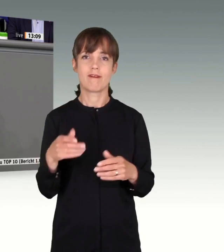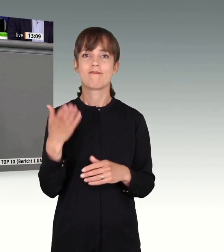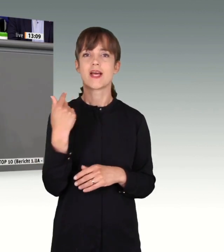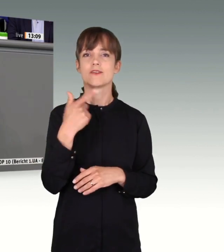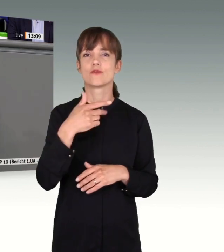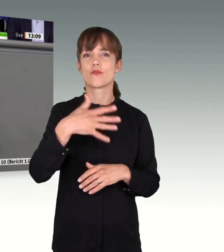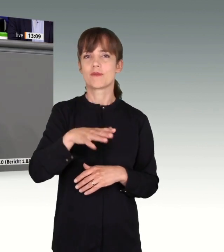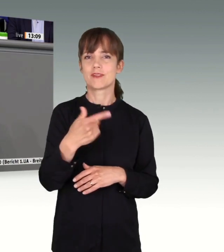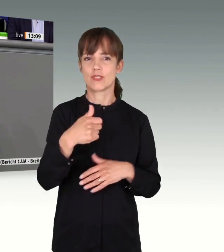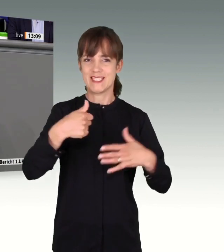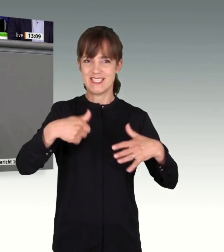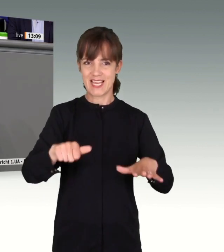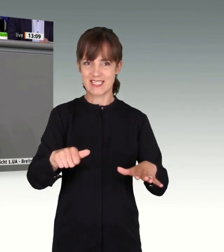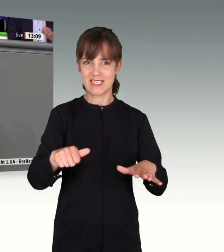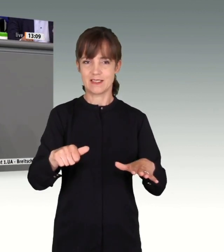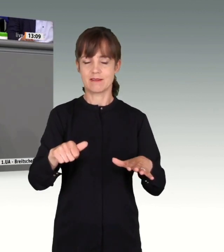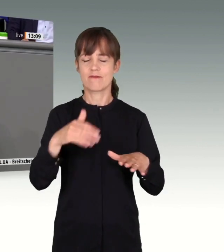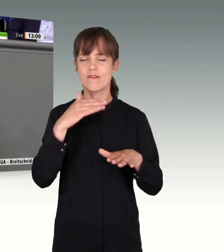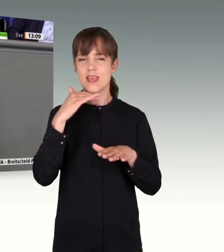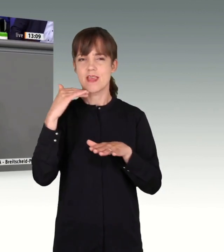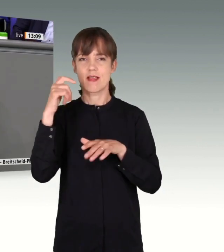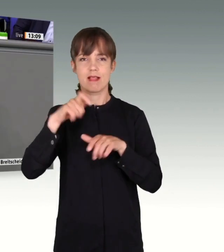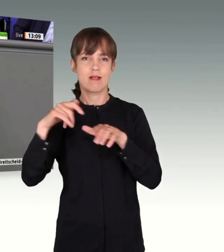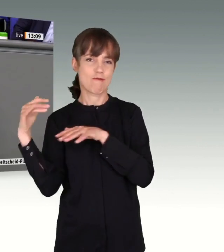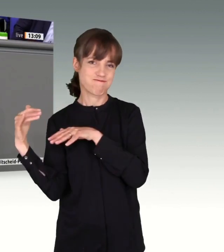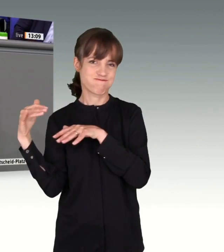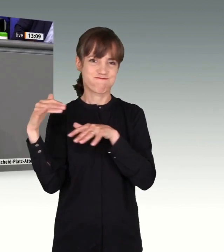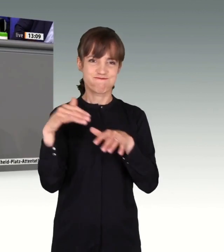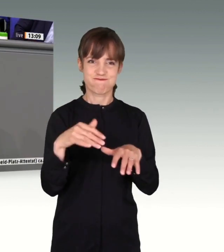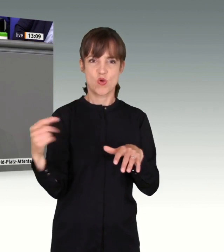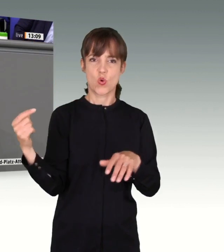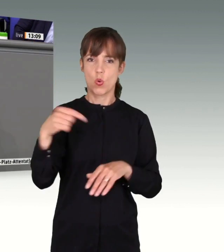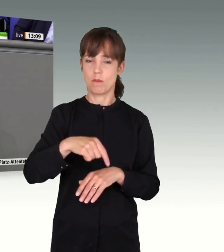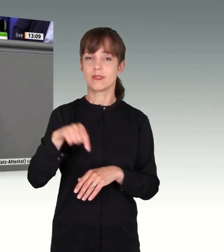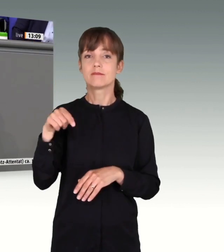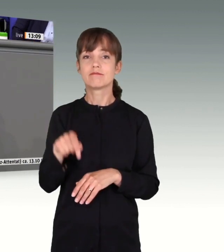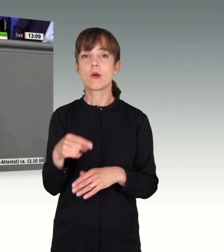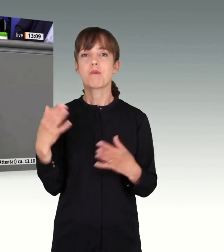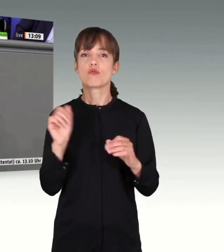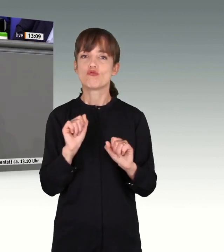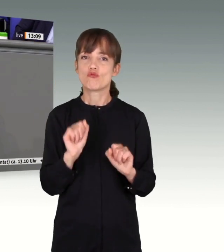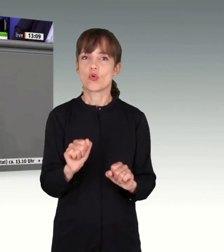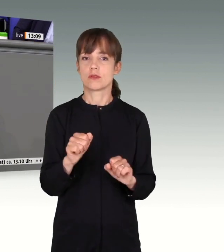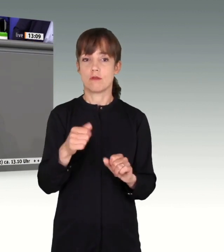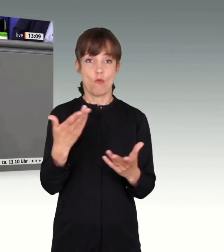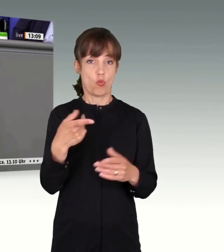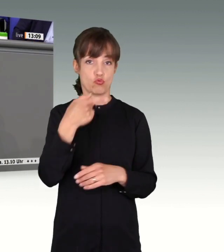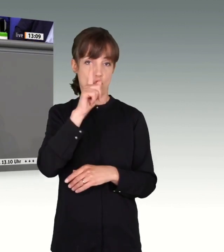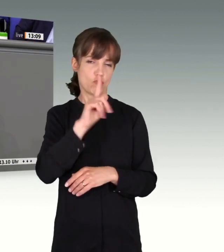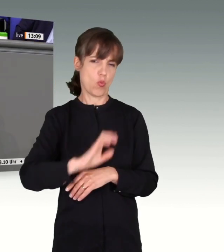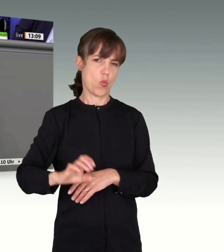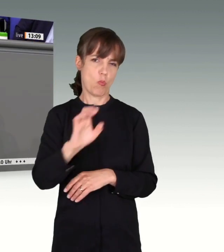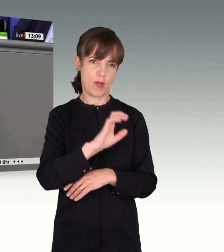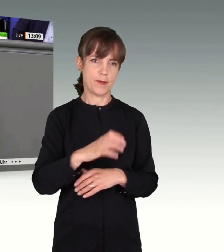2016 einen großen Strom von Menschen, die Schutz suchen in Deutschland und in